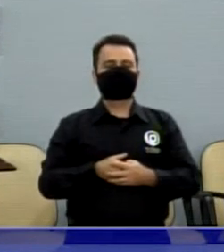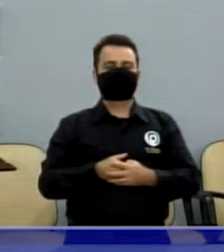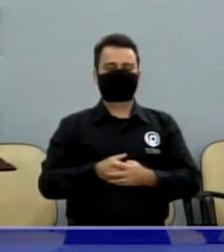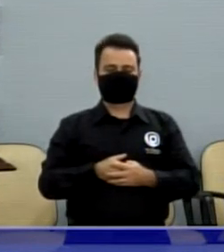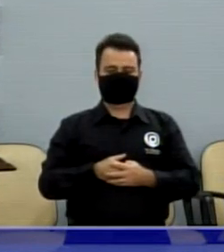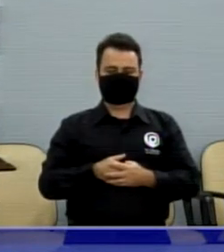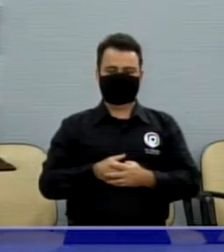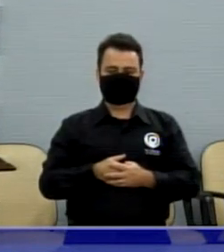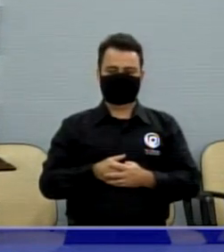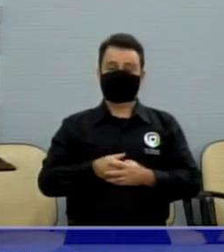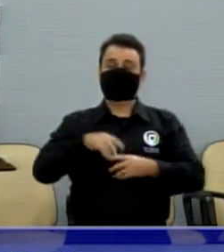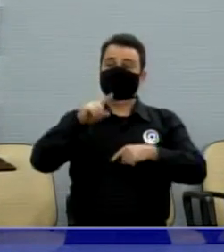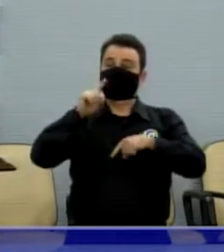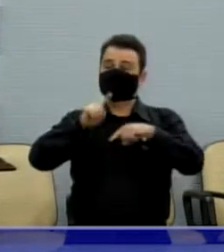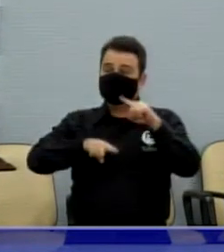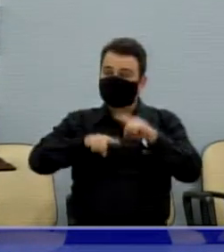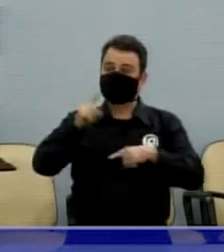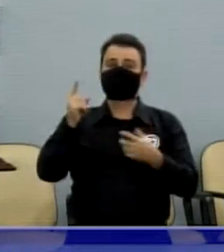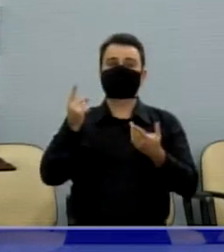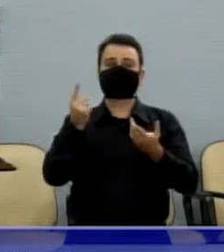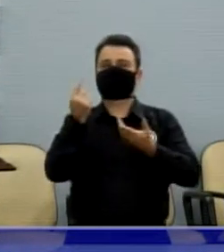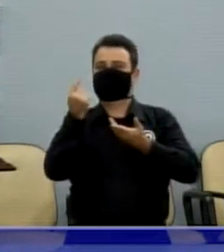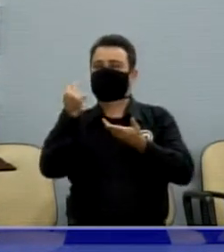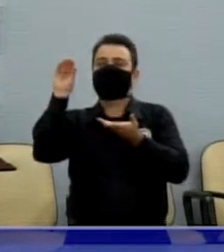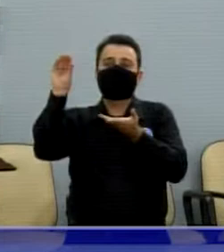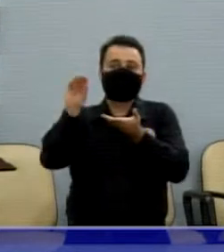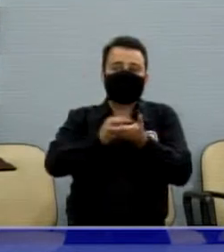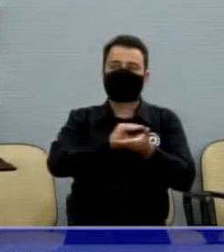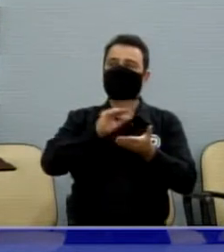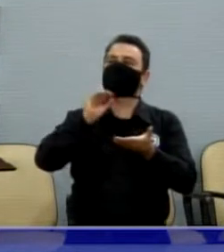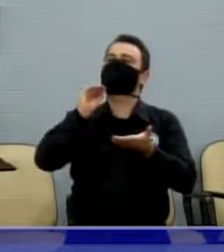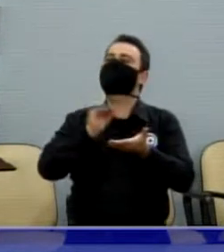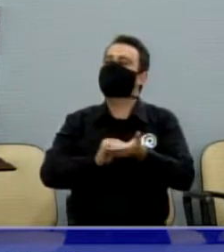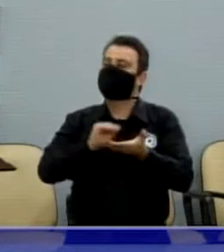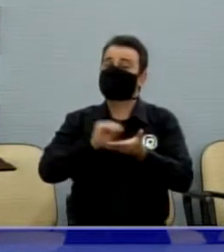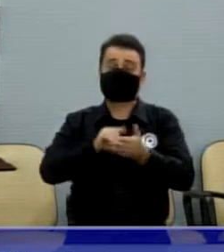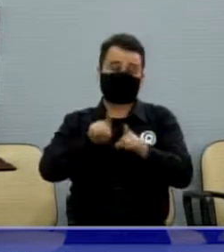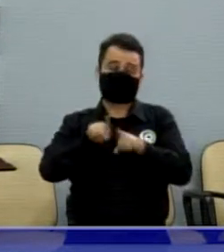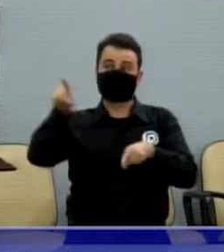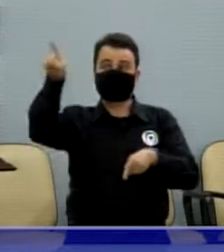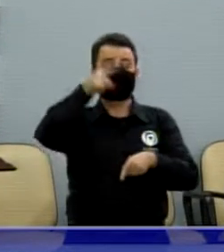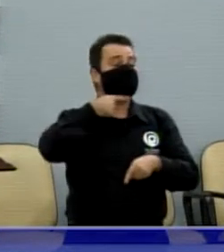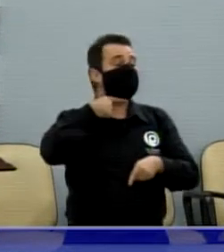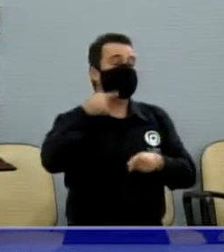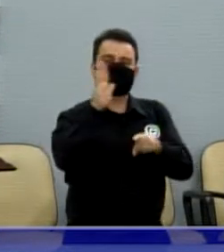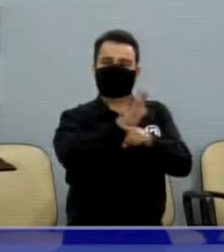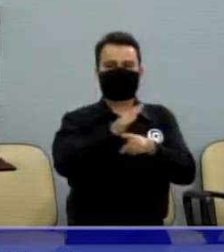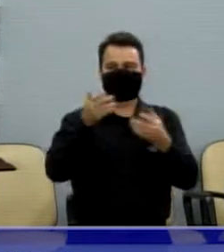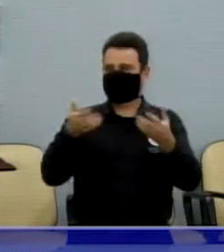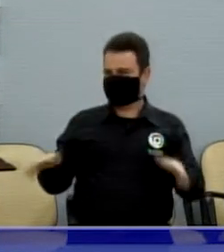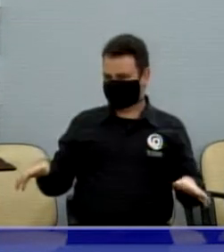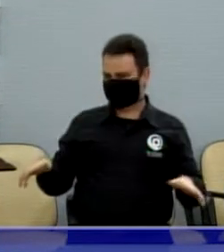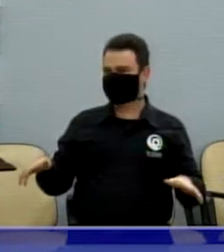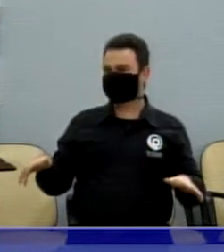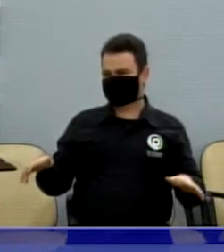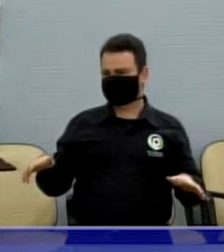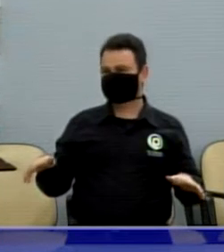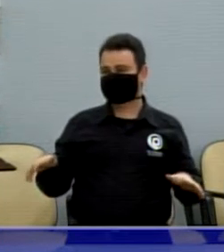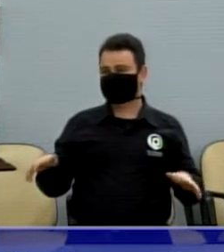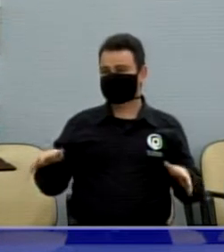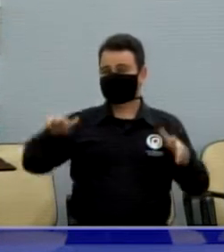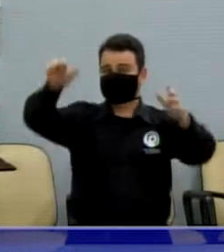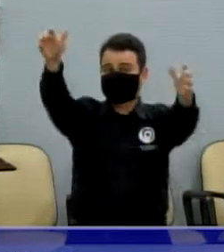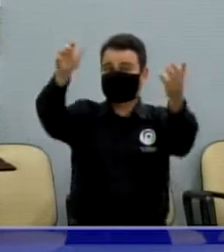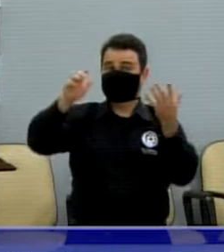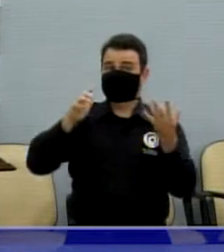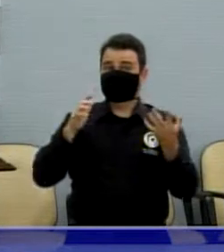Falta recurso, talvez falta boa vontade, porque a demanda